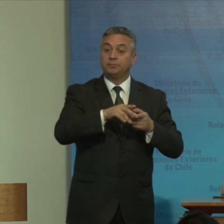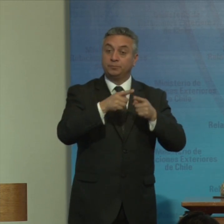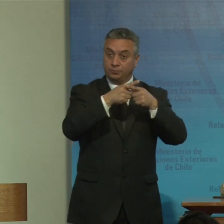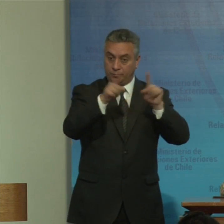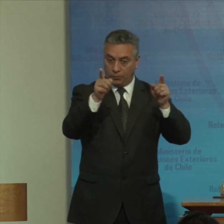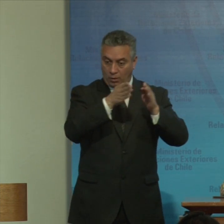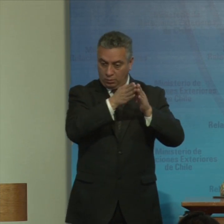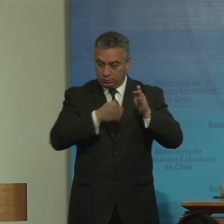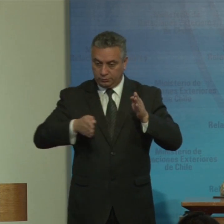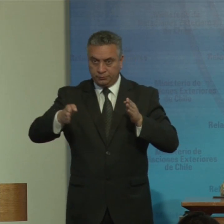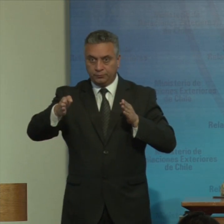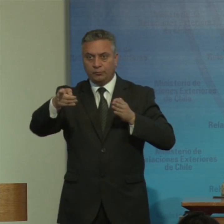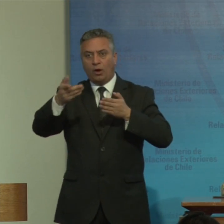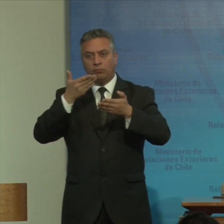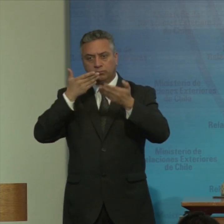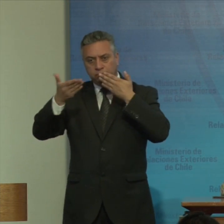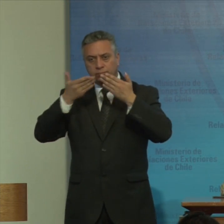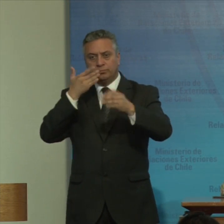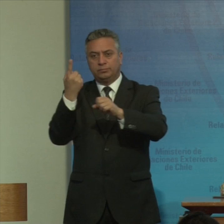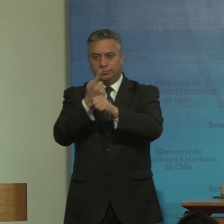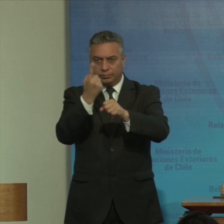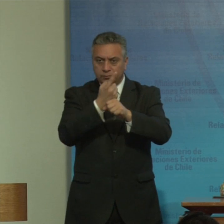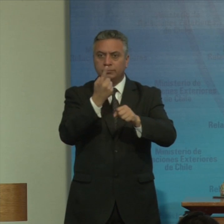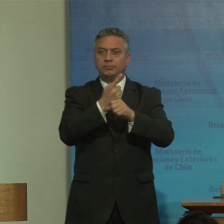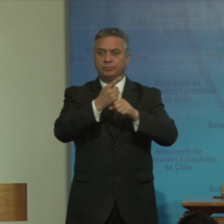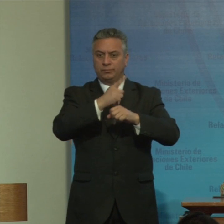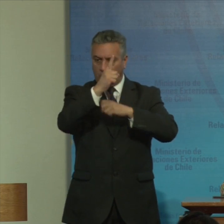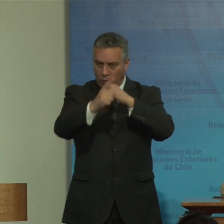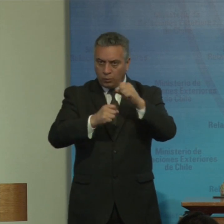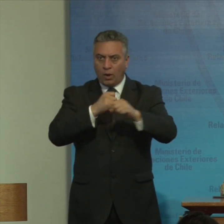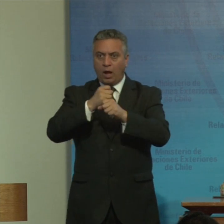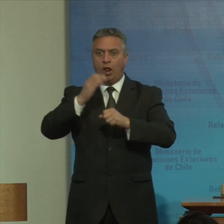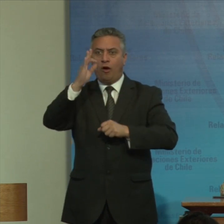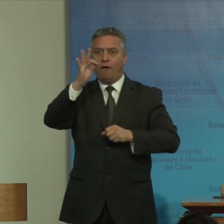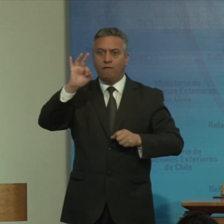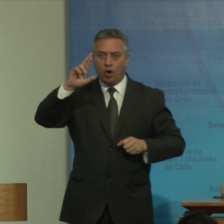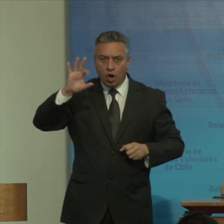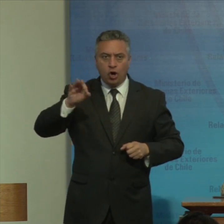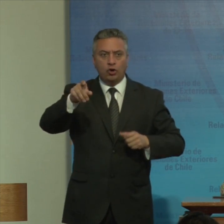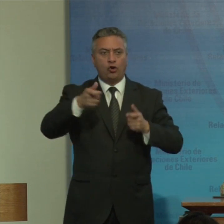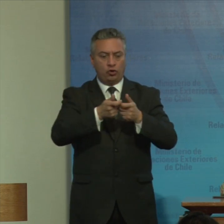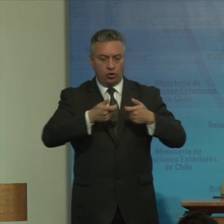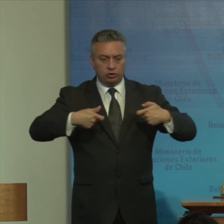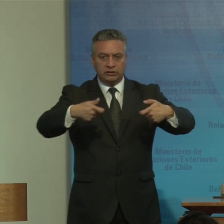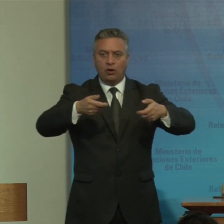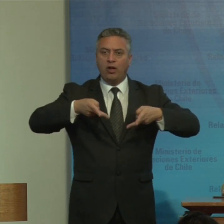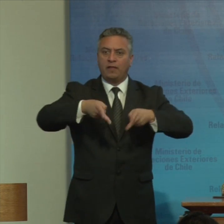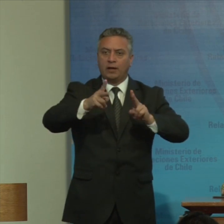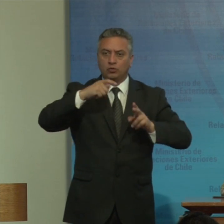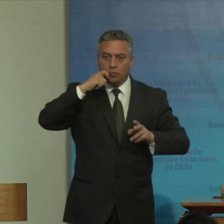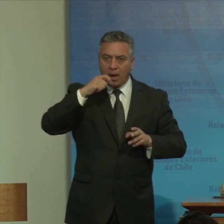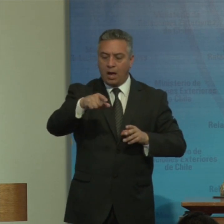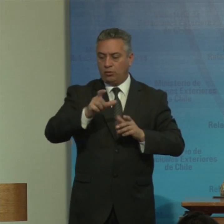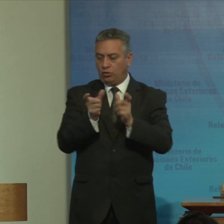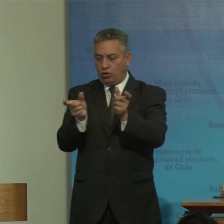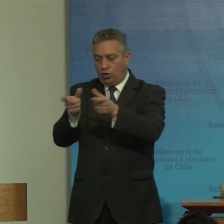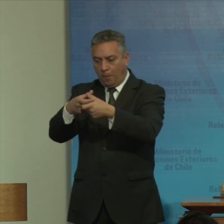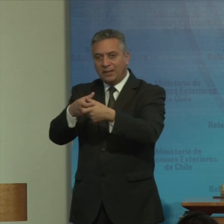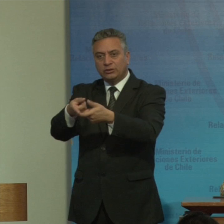conversaciones anuales en foros globales tanto como el Consejo de Derechos Humanos la Comisión Económica y Social